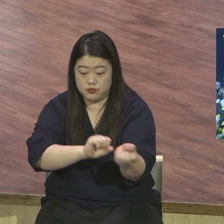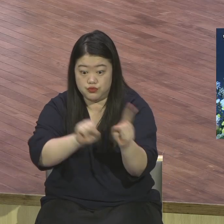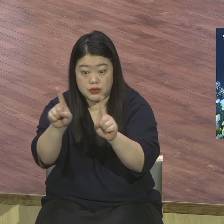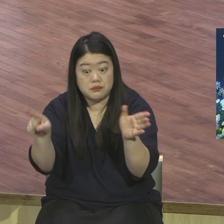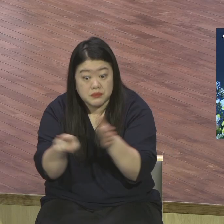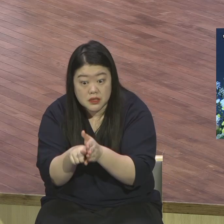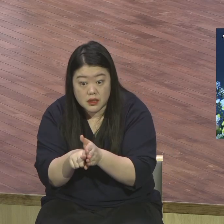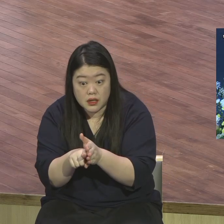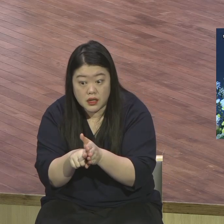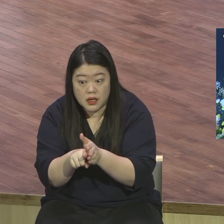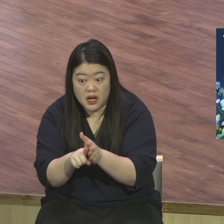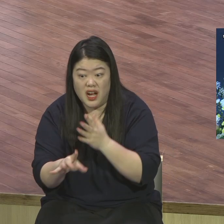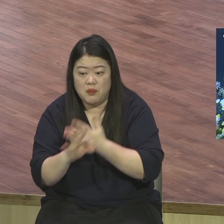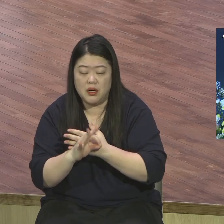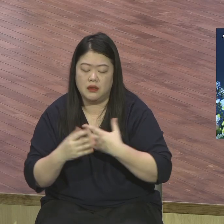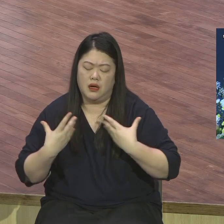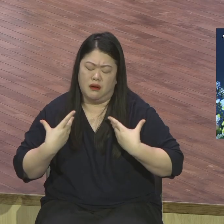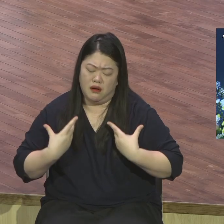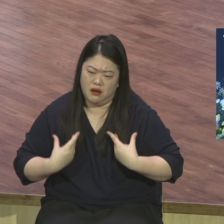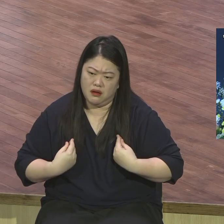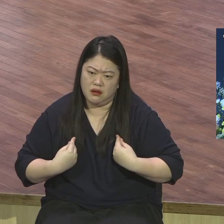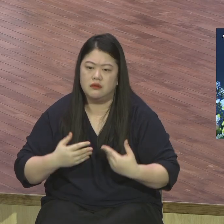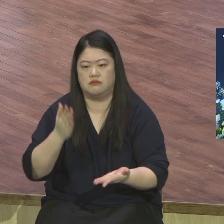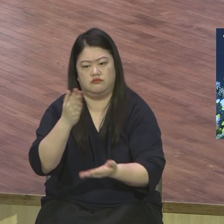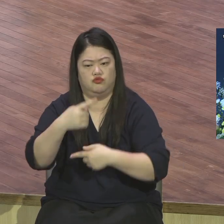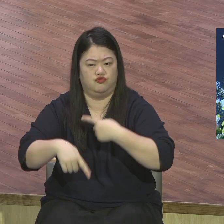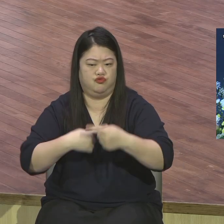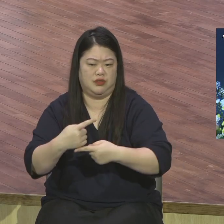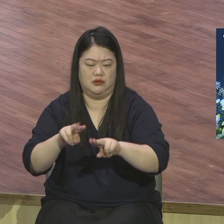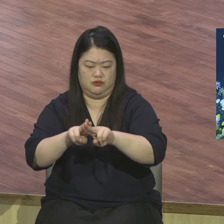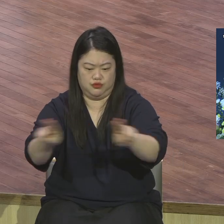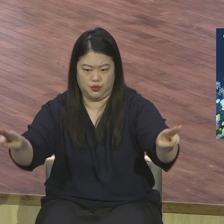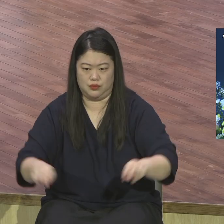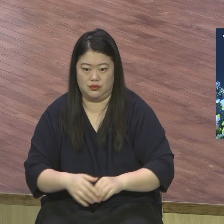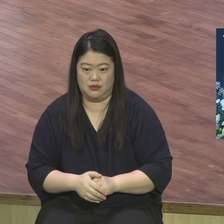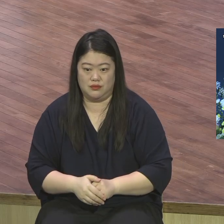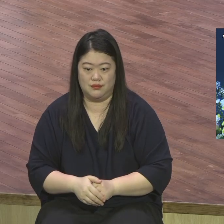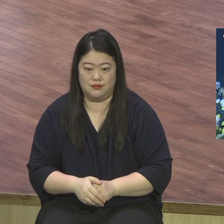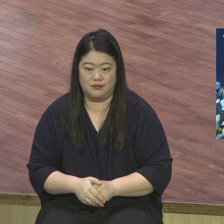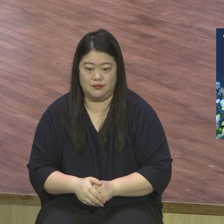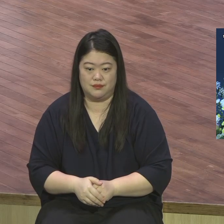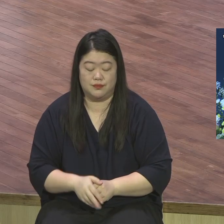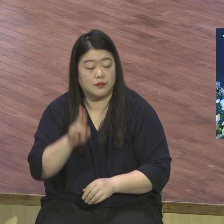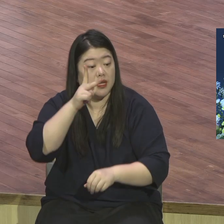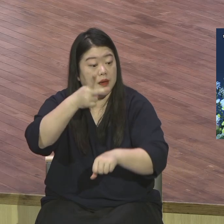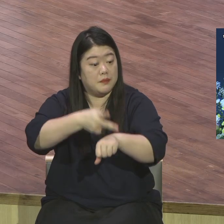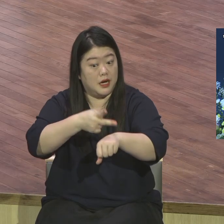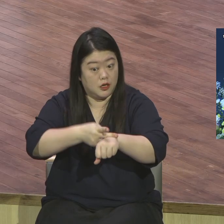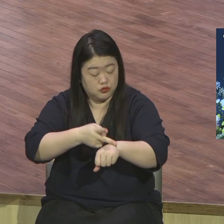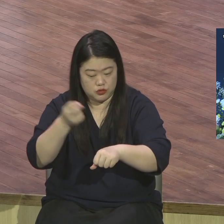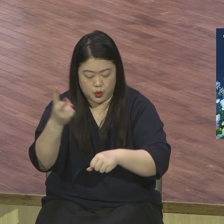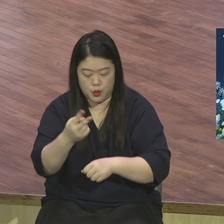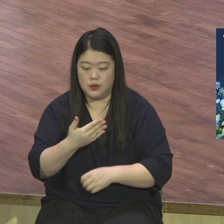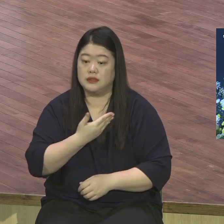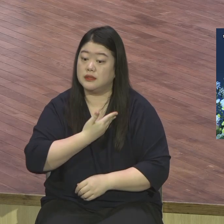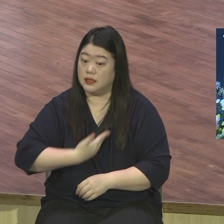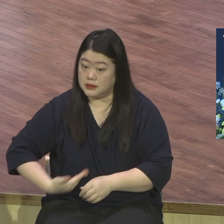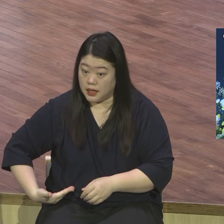심 빠지고 그런 거 하지 않습니다 사도연전에도 보면 사도 바울이 사도들이 현장에서 선포하는